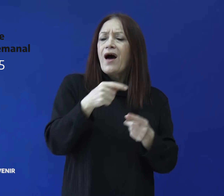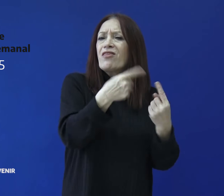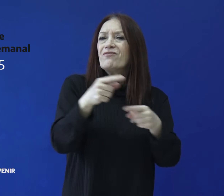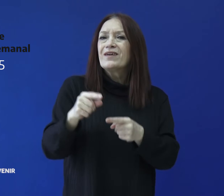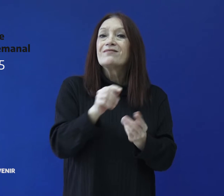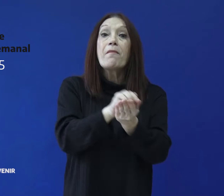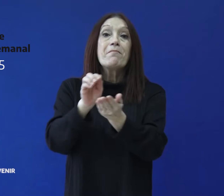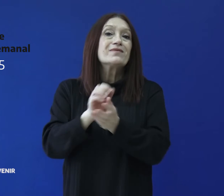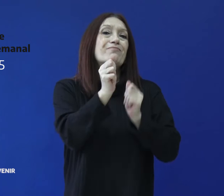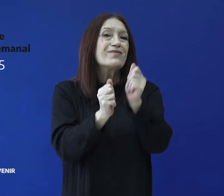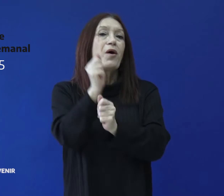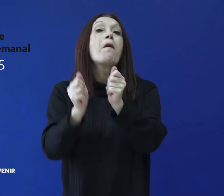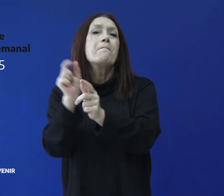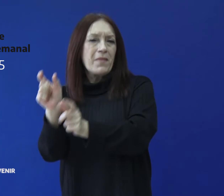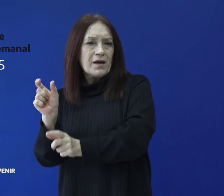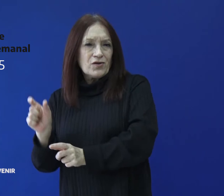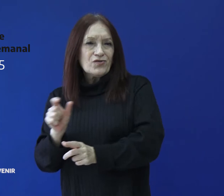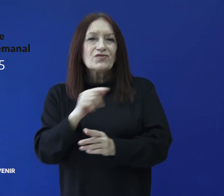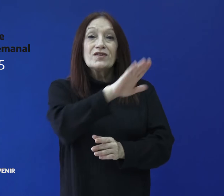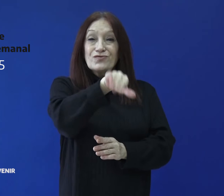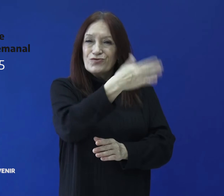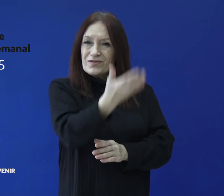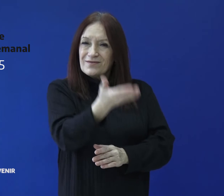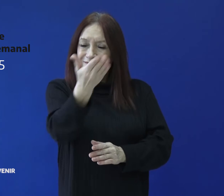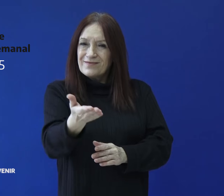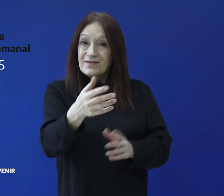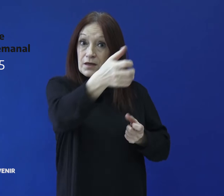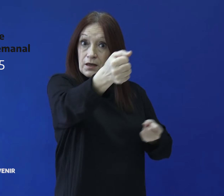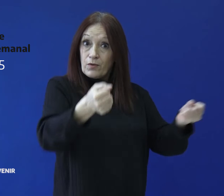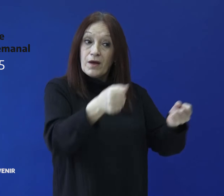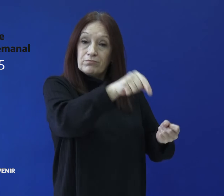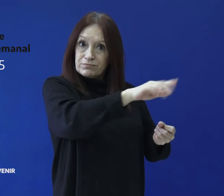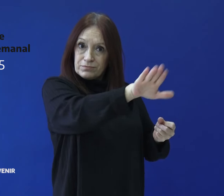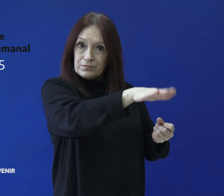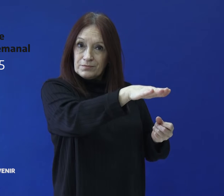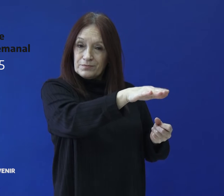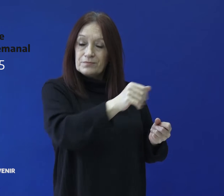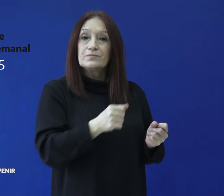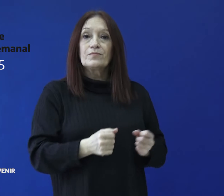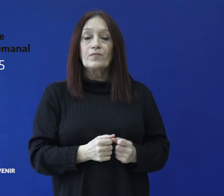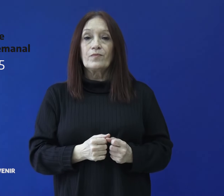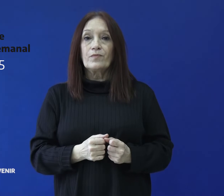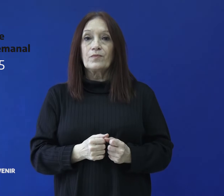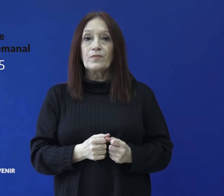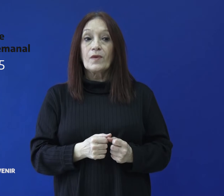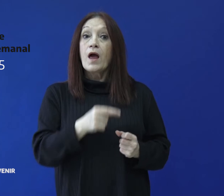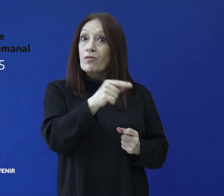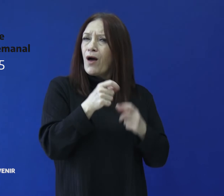emprendimientos productivos de la economía social en la ciudad de Caleta Olivia. Promoviendo políticas de